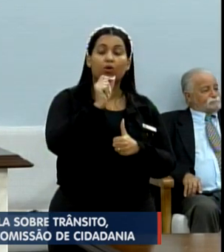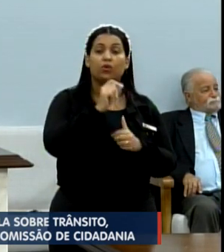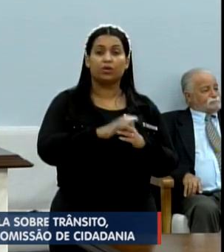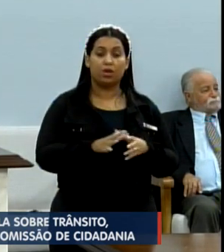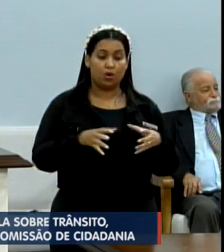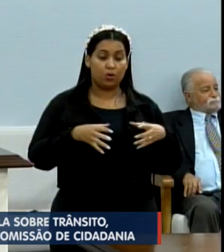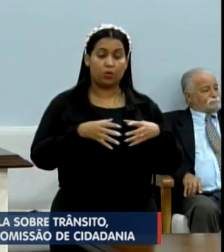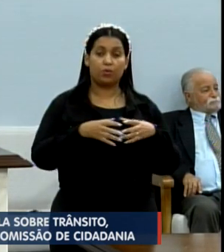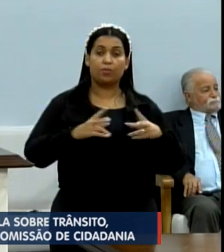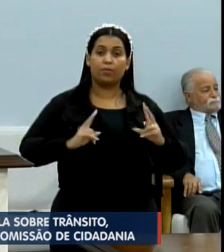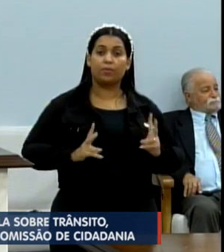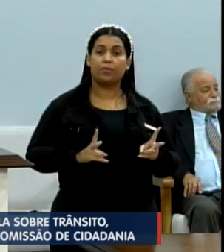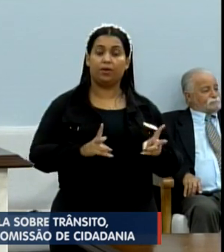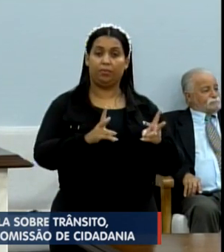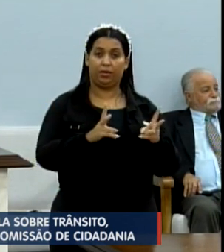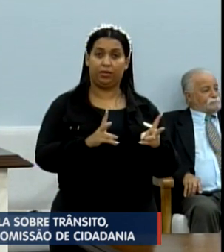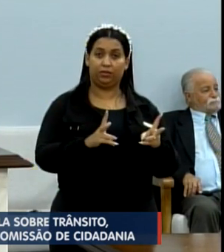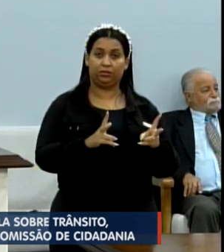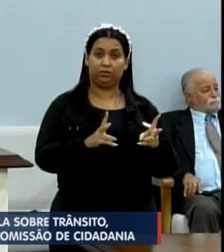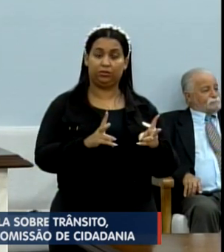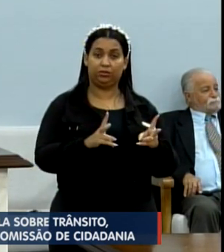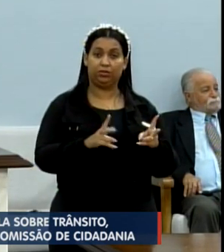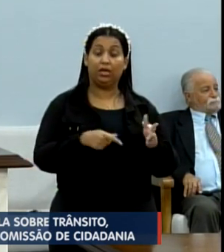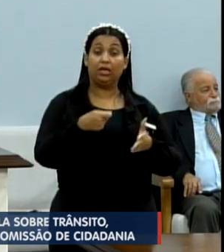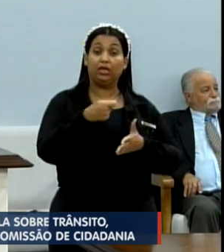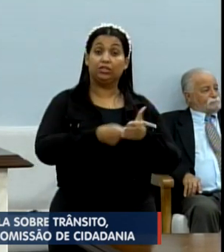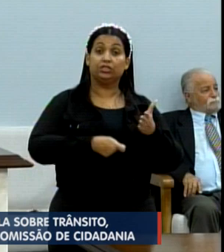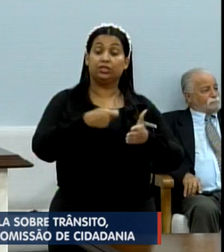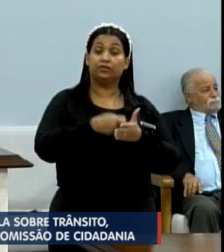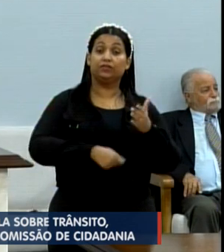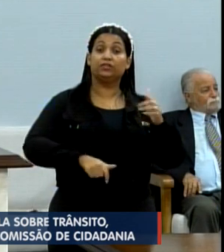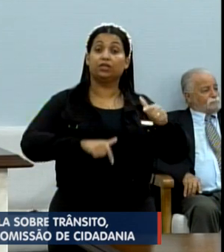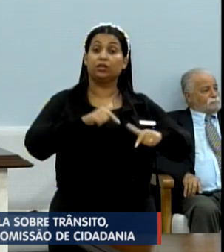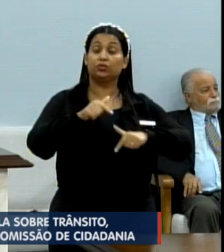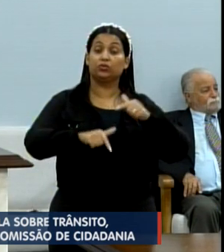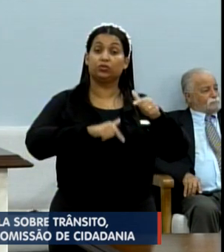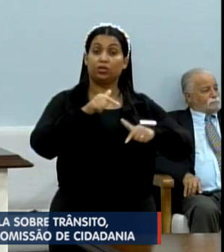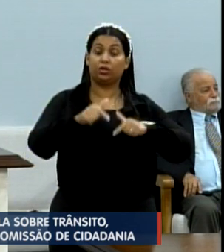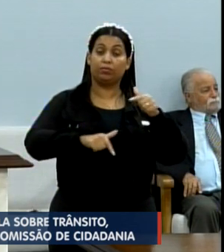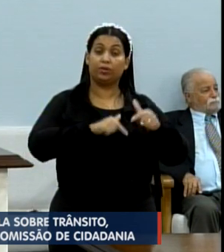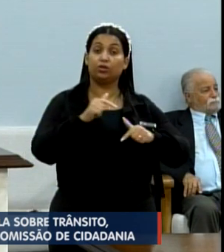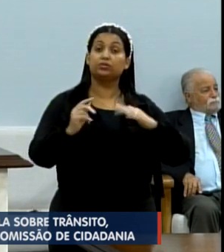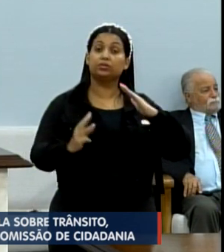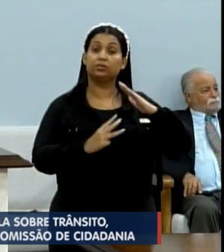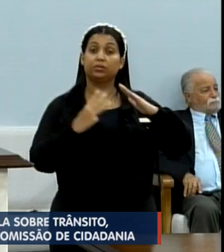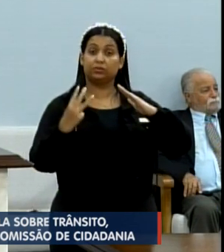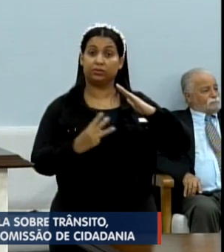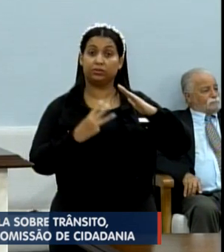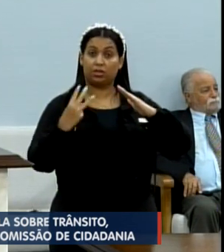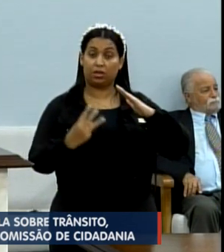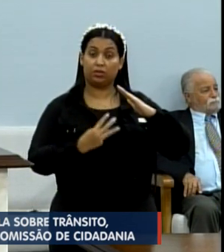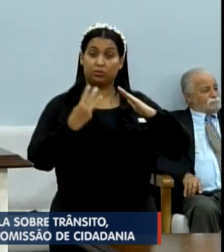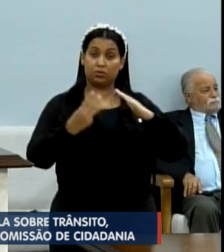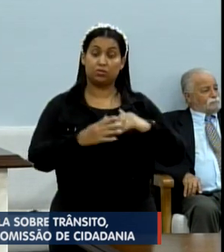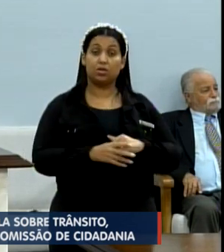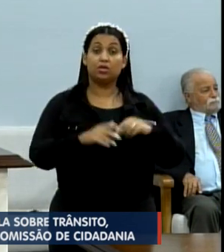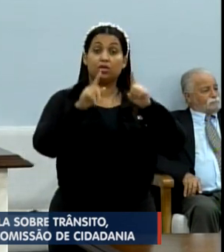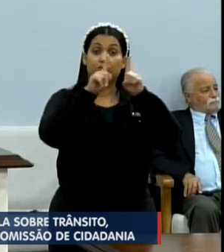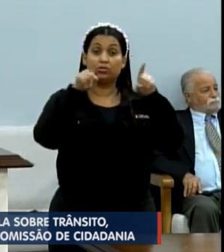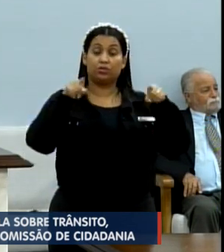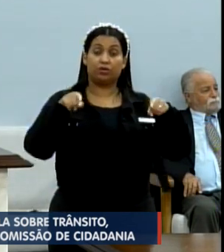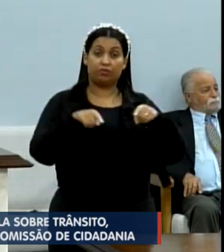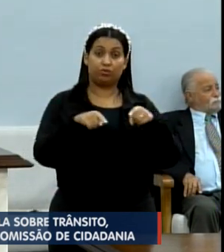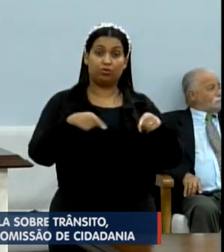Comissão Permanente de Defesa dos Trabalhadores Terceirizados e dos Servidores